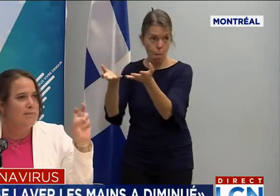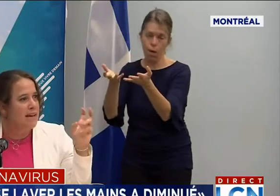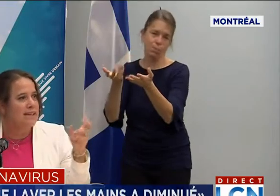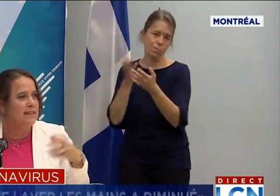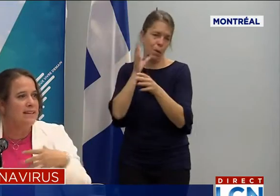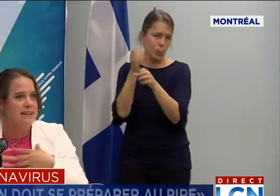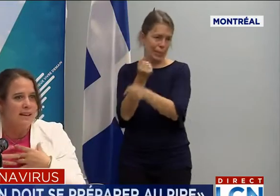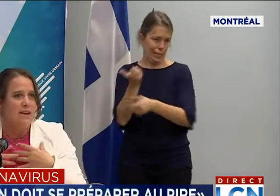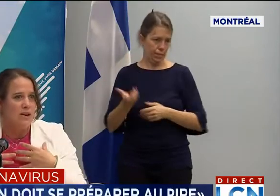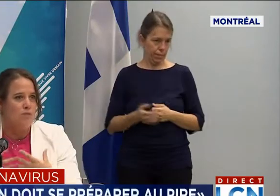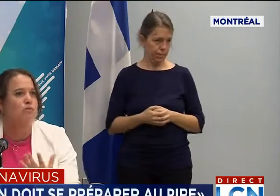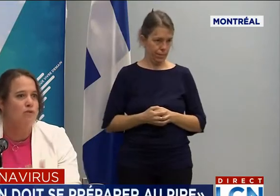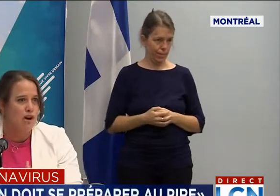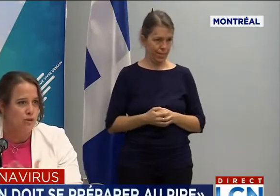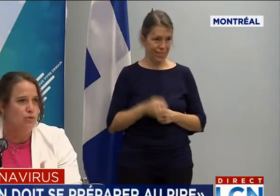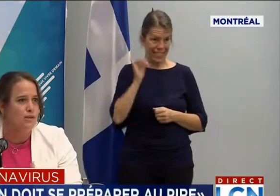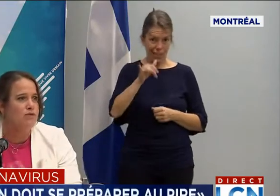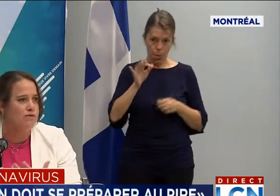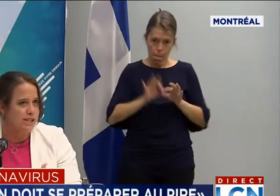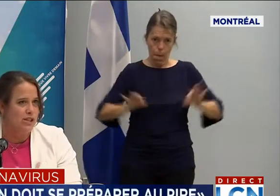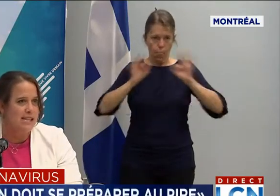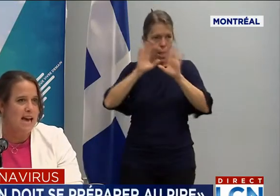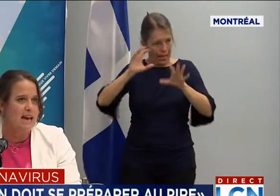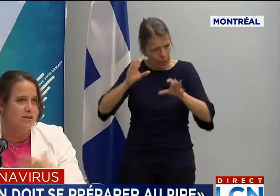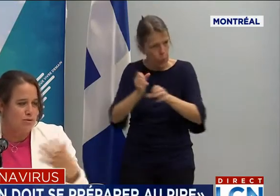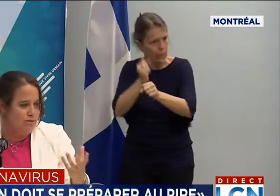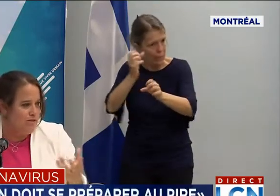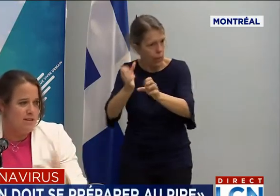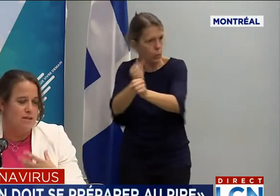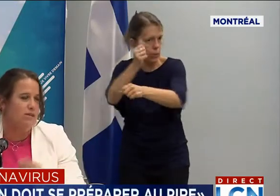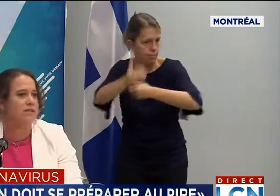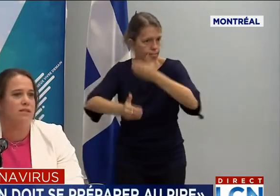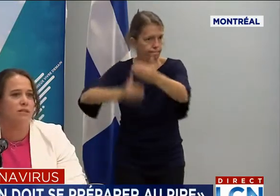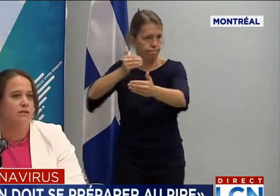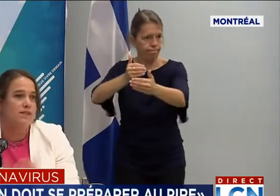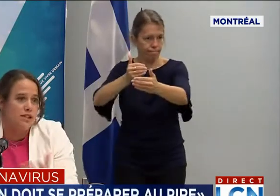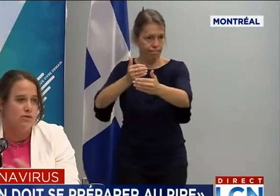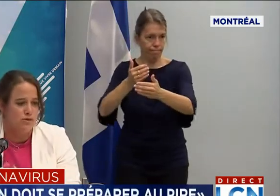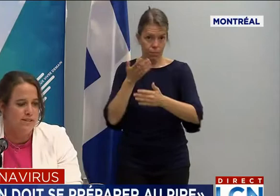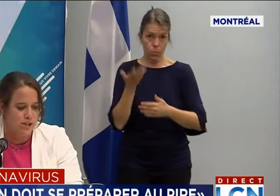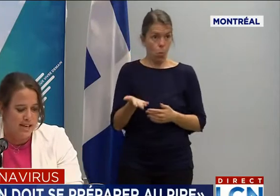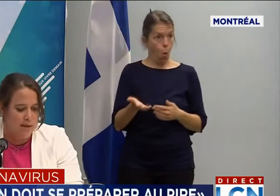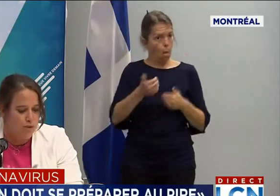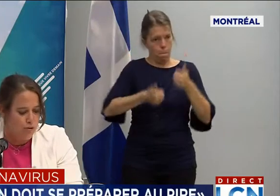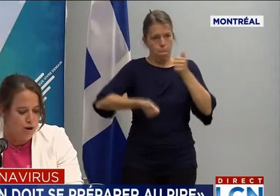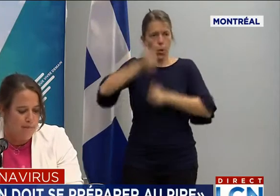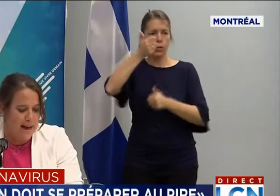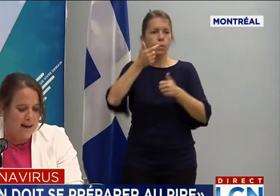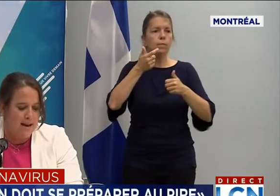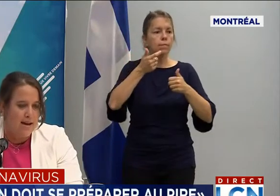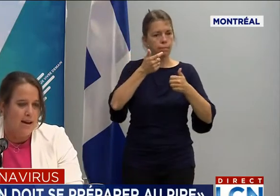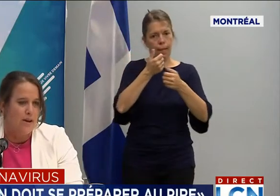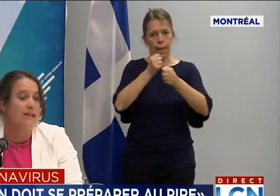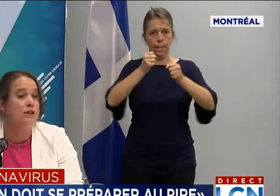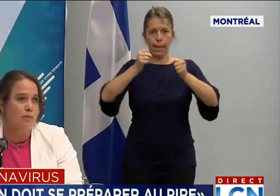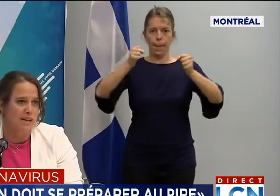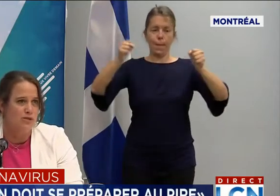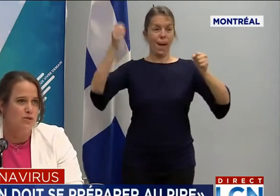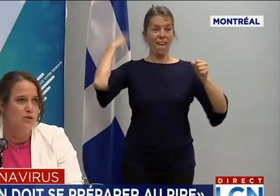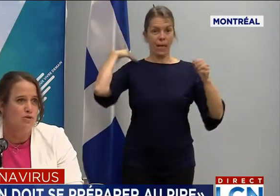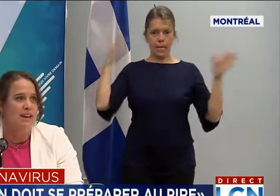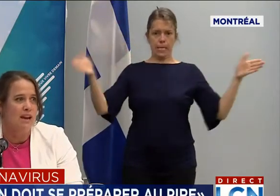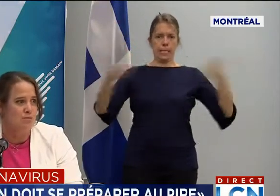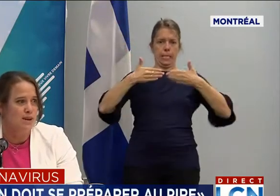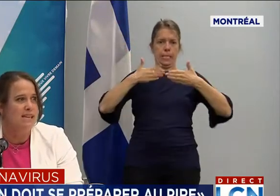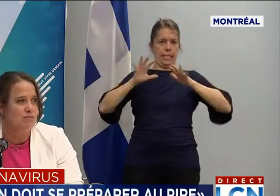faits en liberté pour pouvoir retrouver une vie sociale plus normale, ils sont